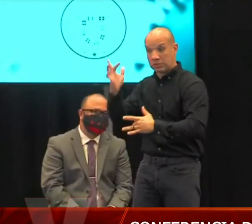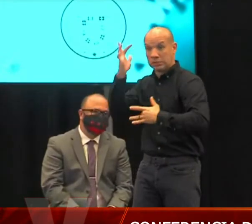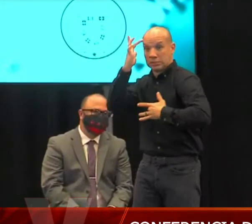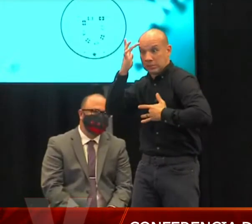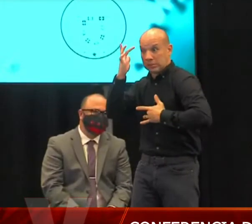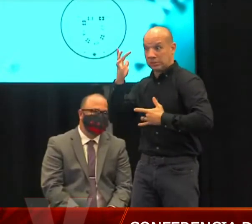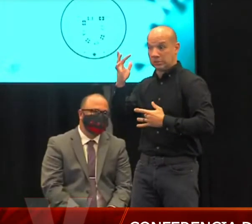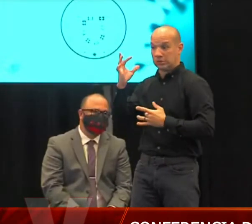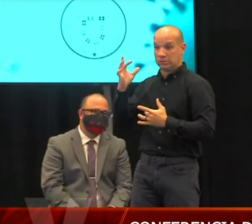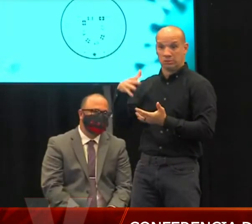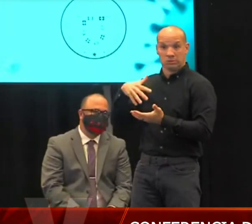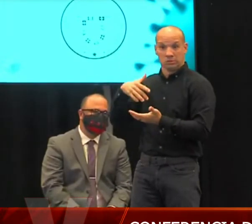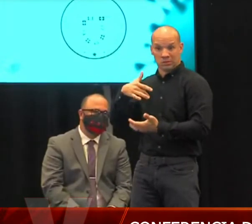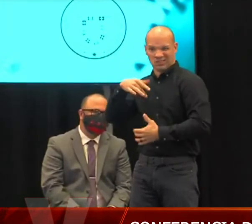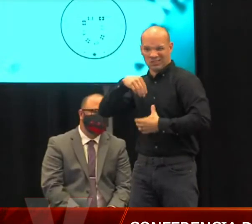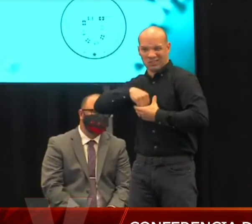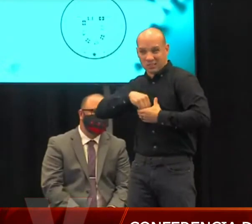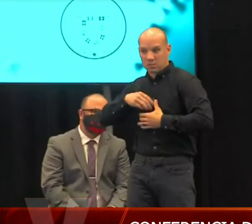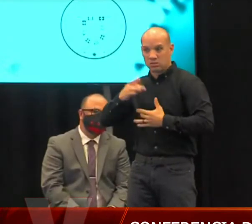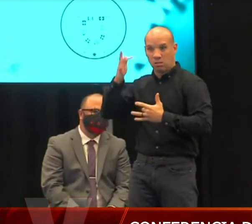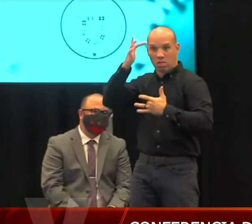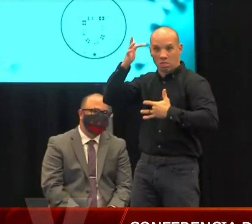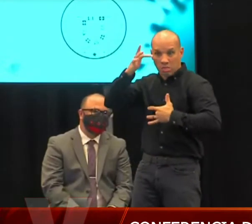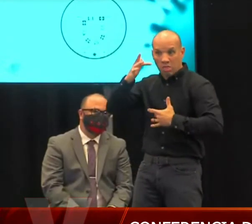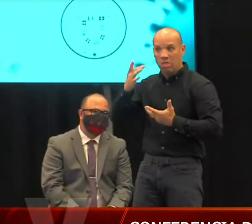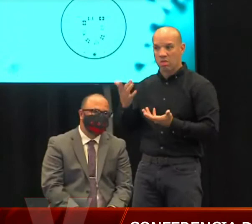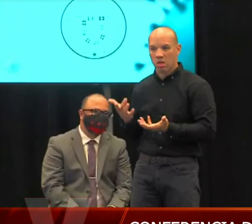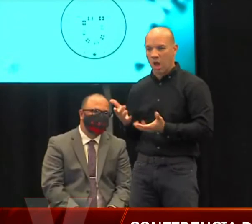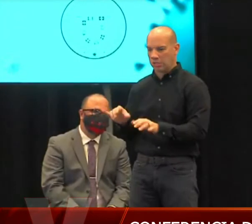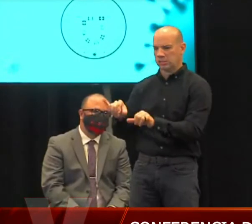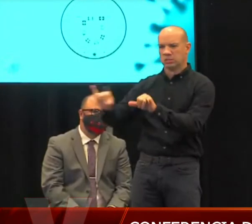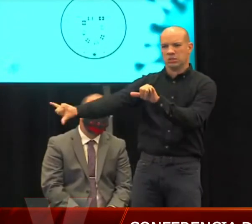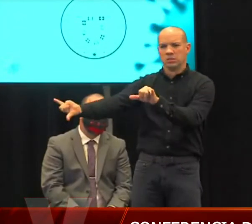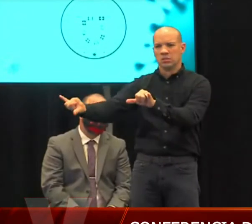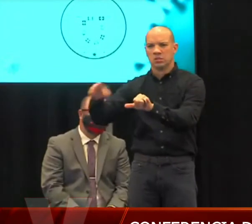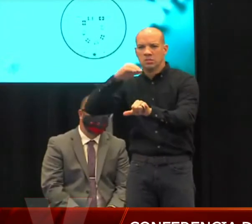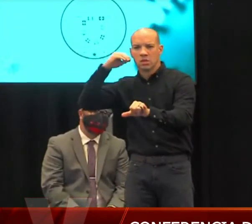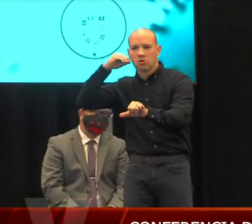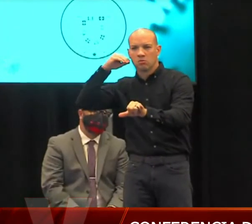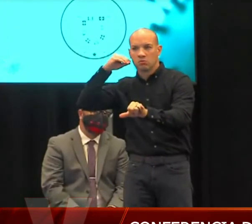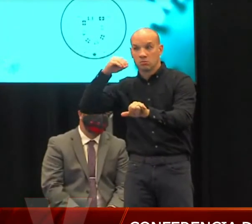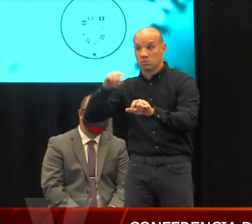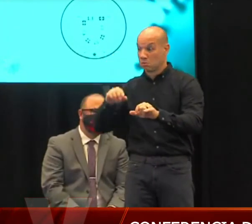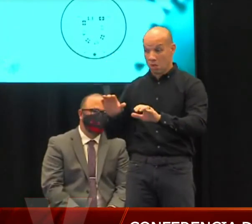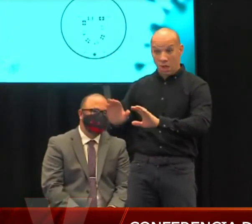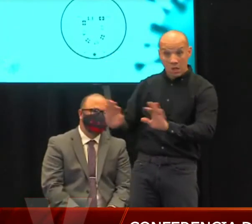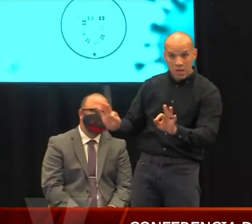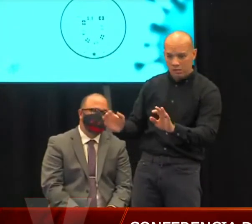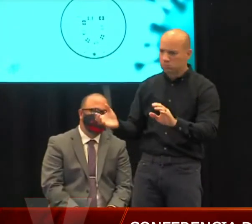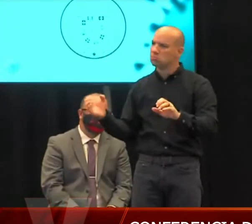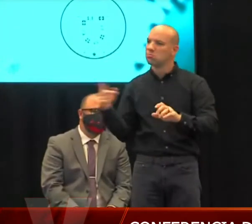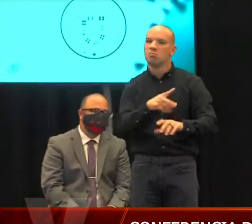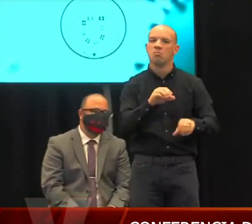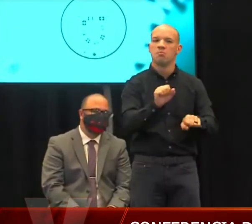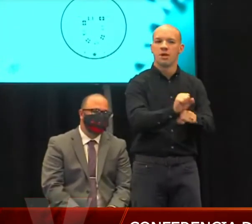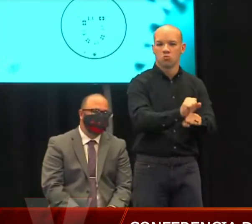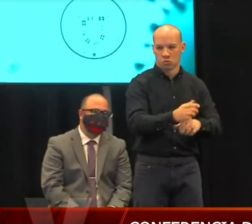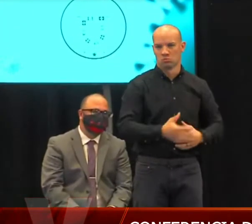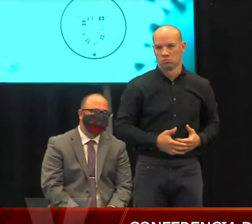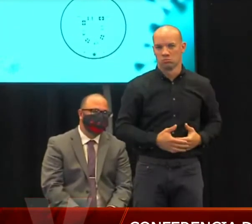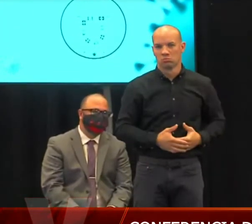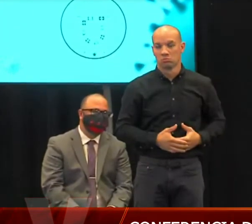remoto, ¿verdad? Para que estas personas se incorporen nuevamente a sus áreas de trabajo. Aquellos que de alguna manera necesiten